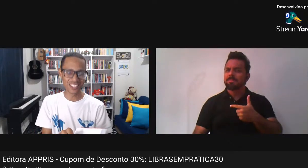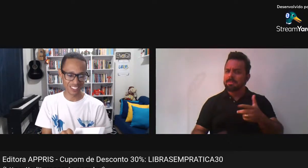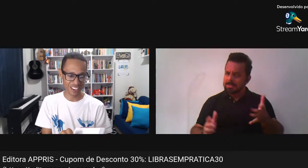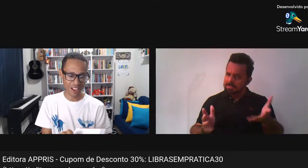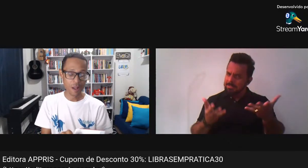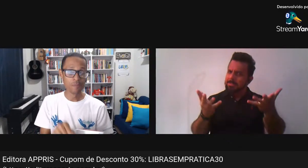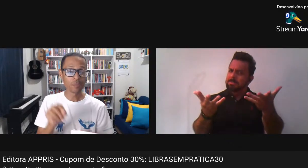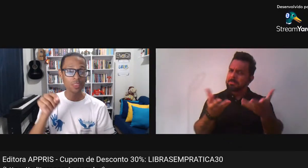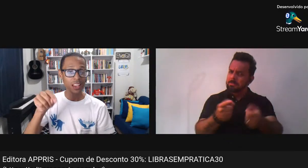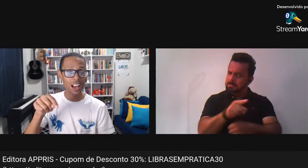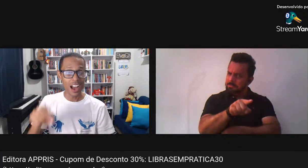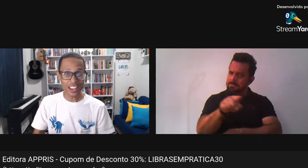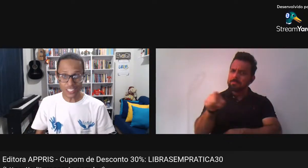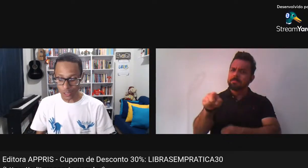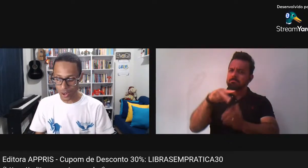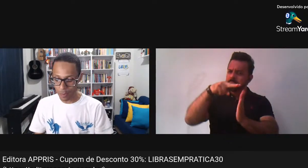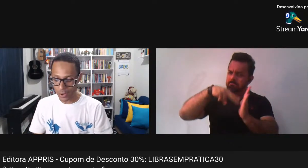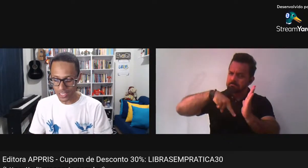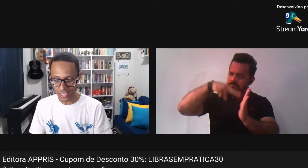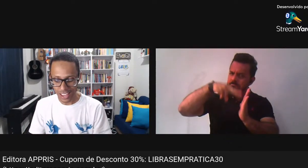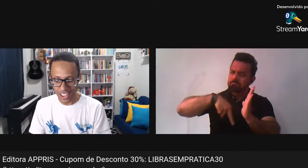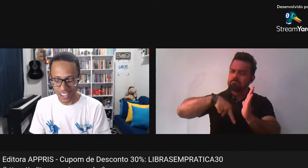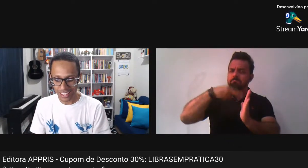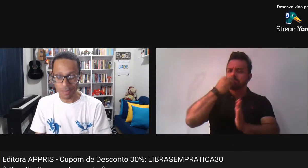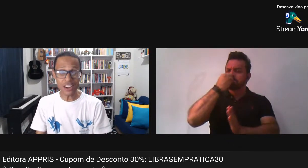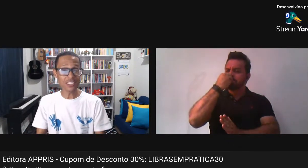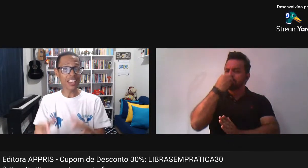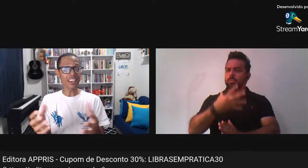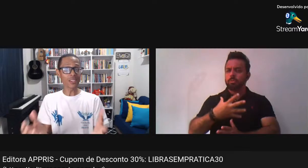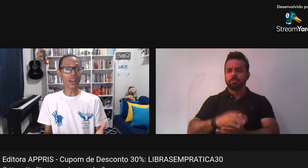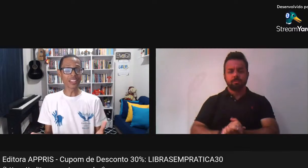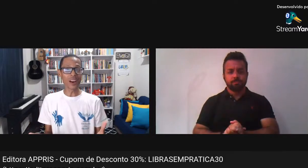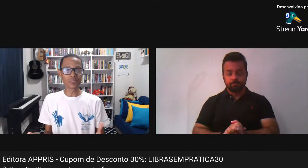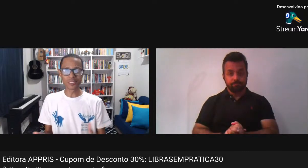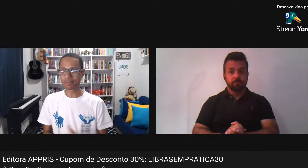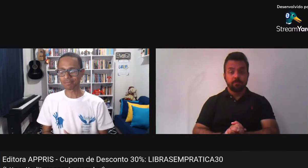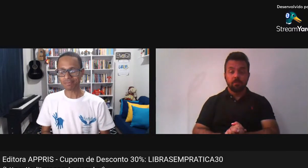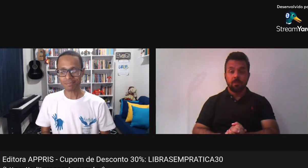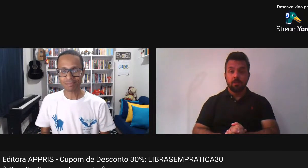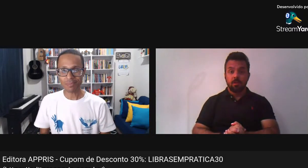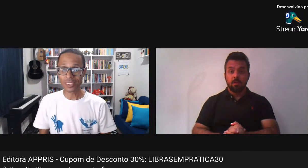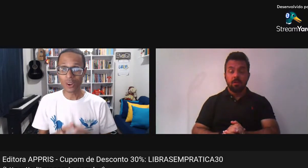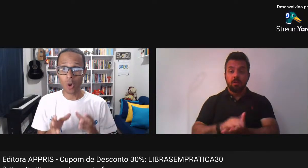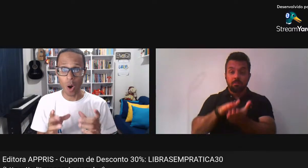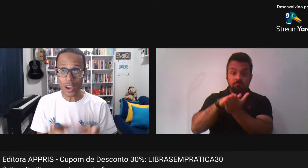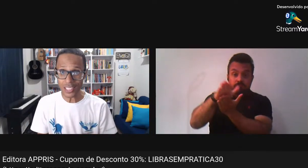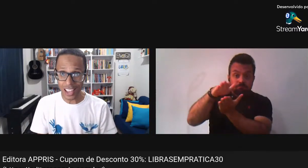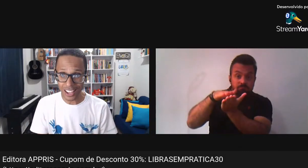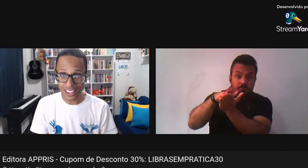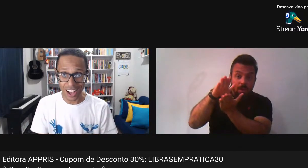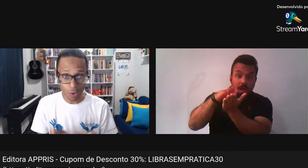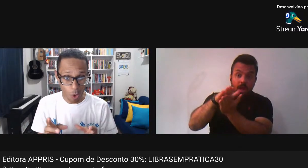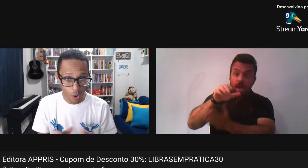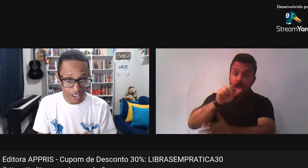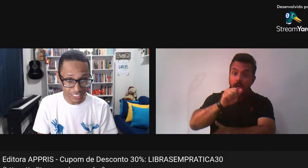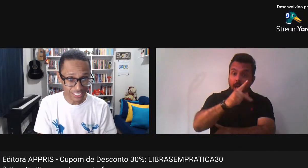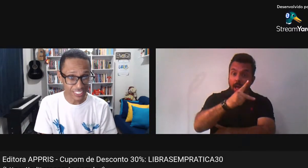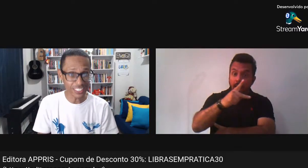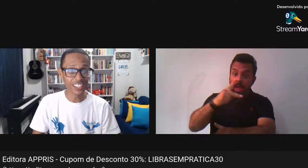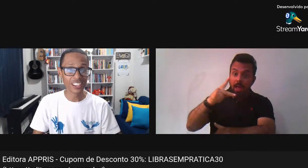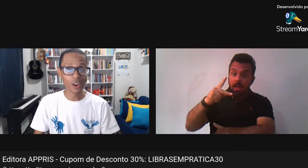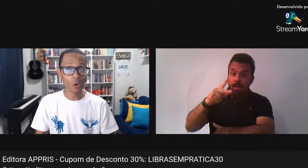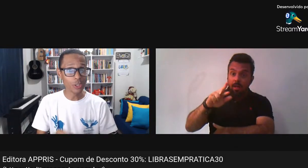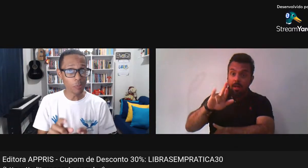Façam isso A editora Apris Ela é parceira Aqui do canal Corre lá Agora